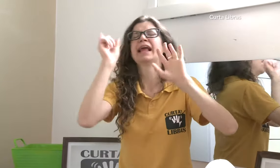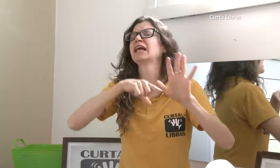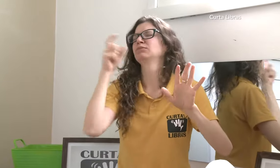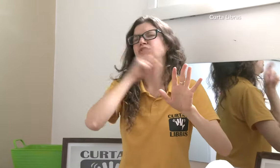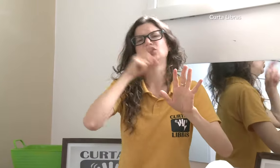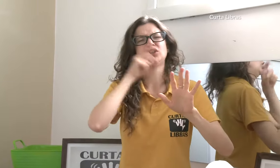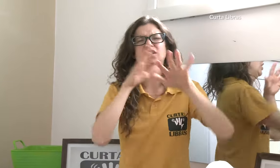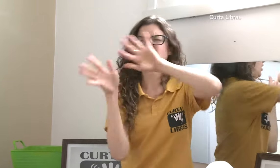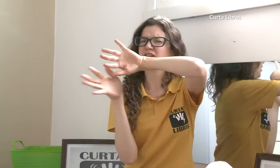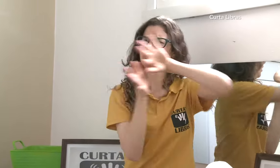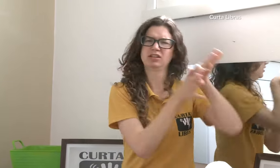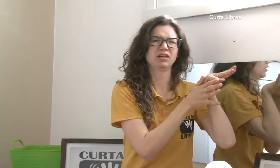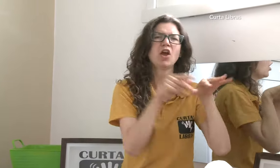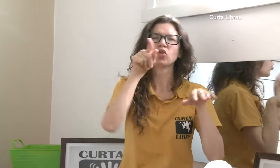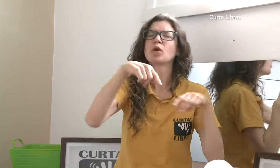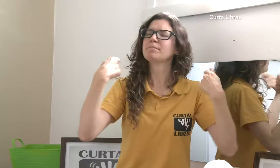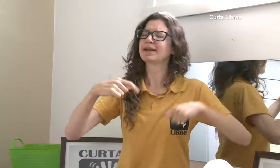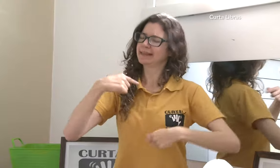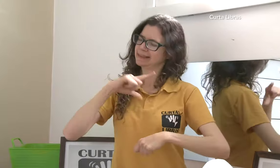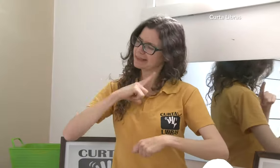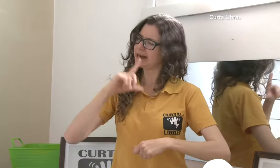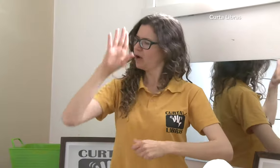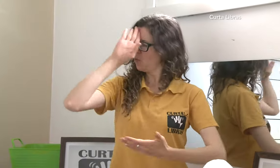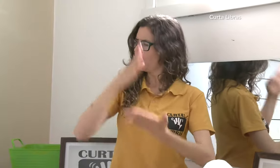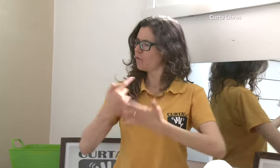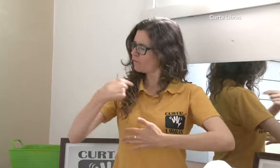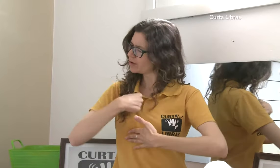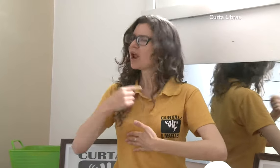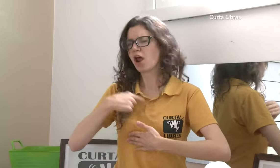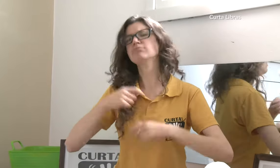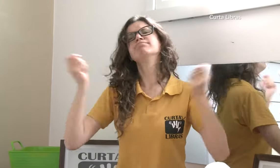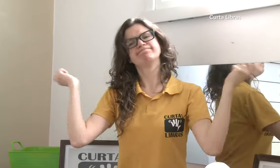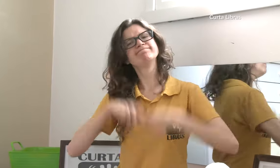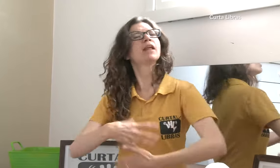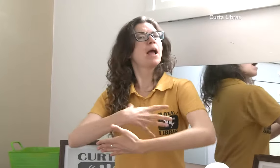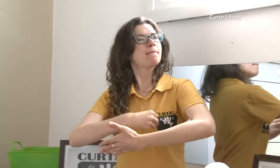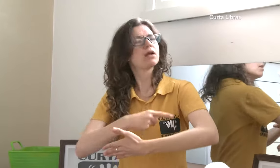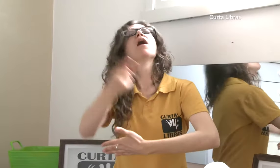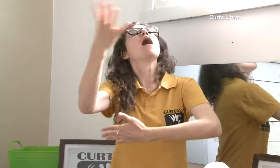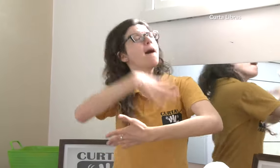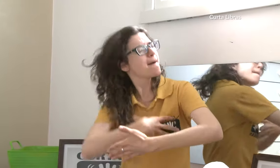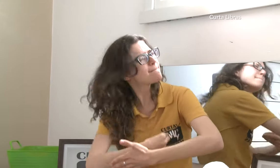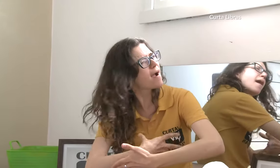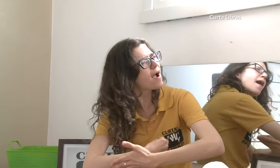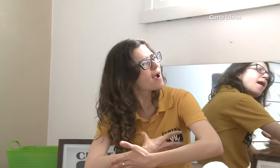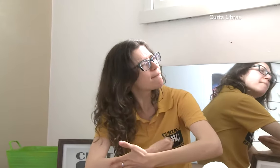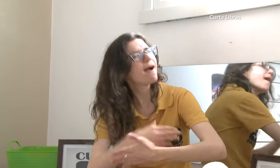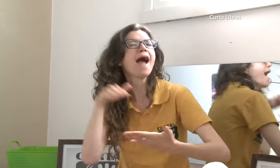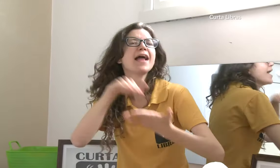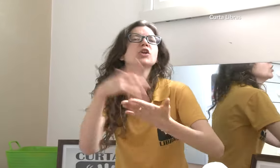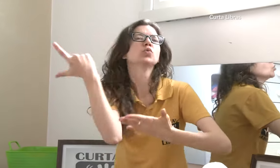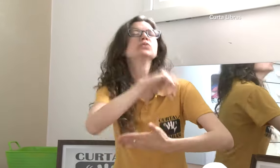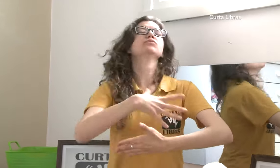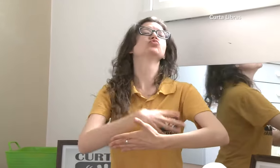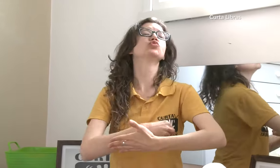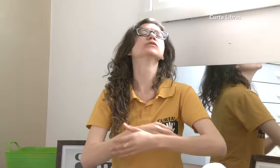que falta leite, ou ainda que o bebê vai emagrecer. Mas não, isso tudo é mentira. Precisa ter confiança em si mesmo, pensar, eu posso